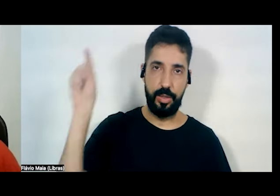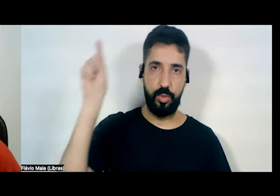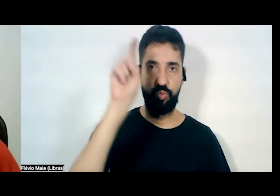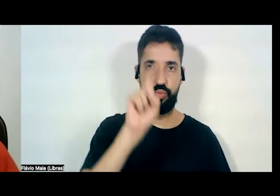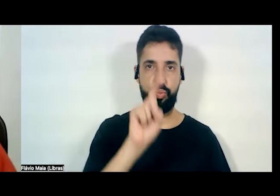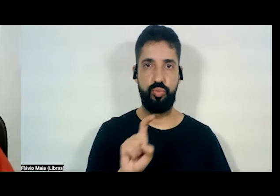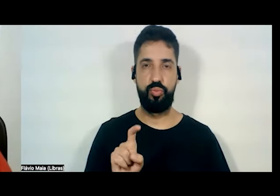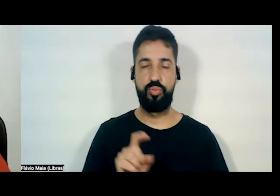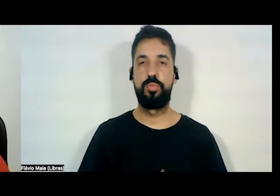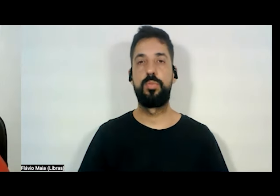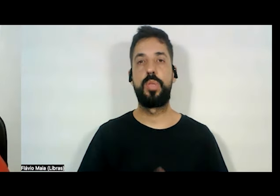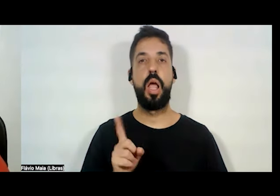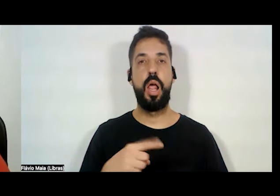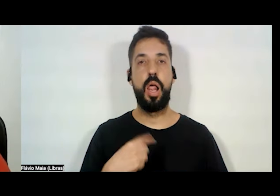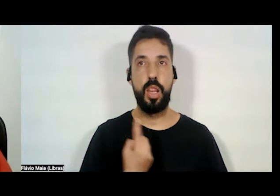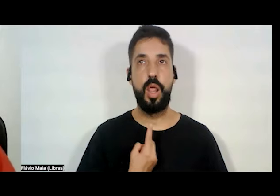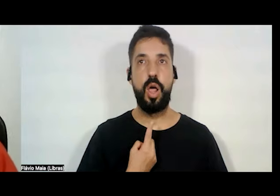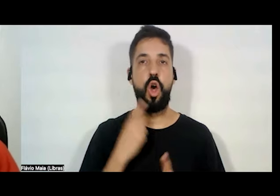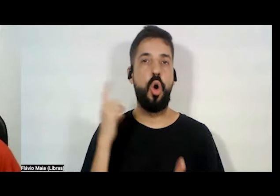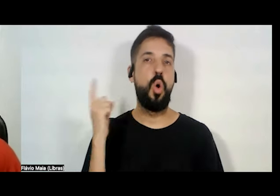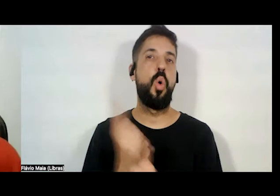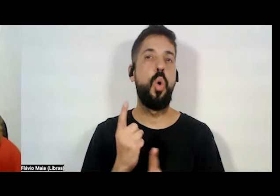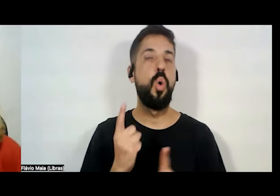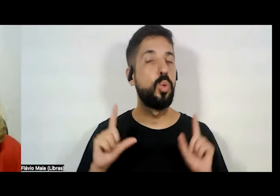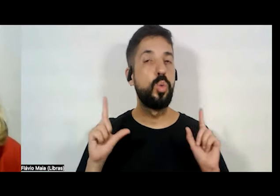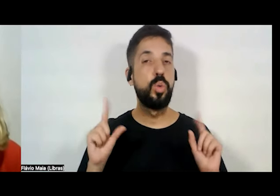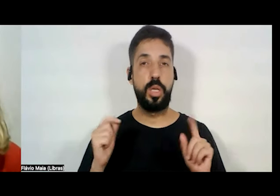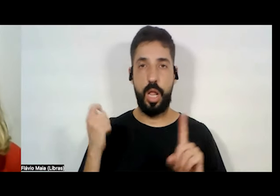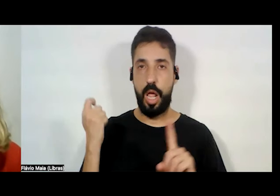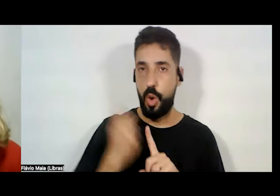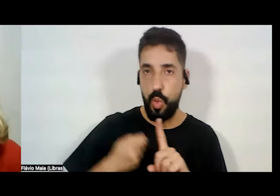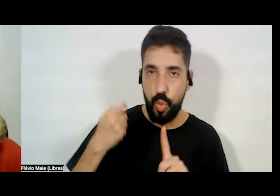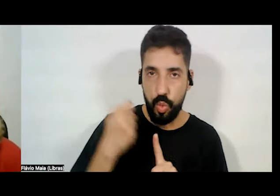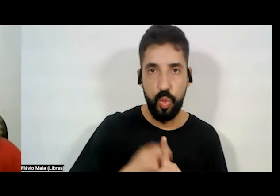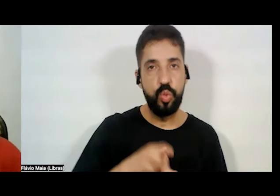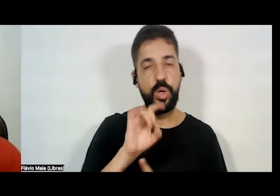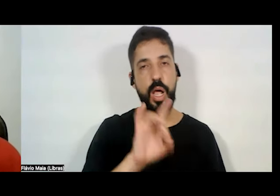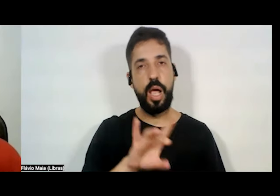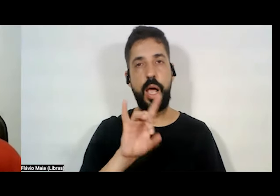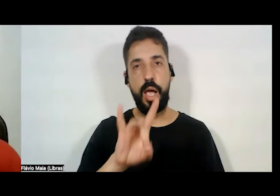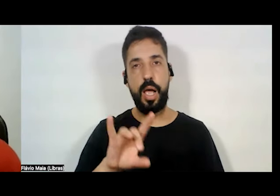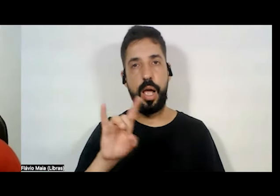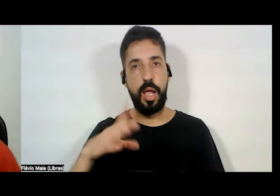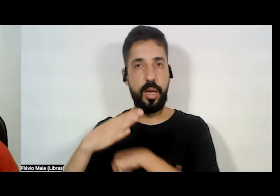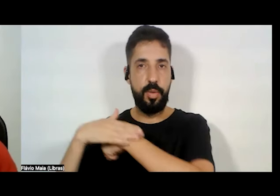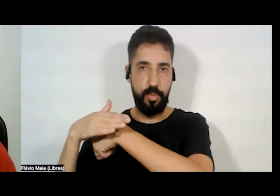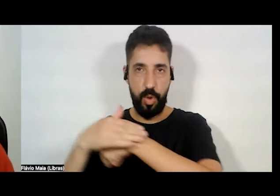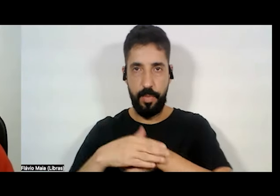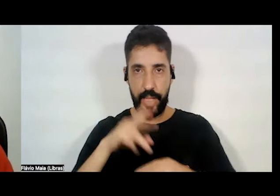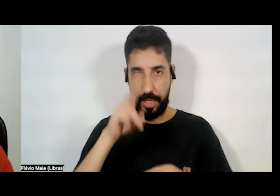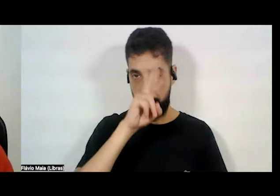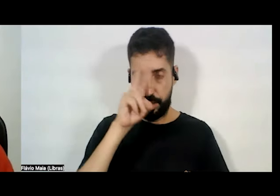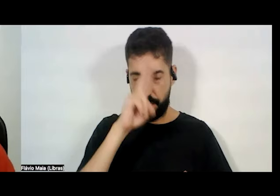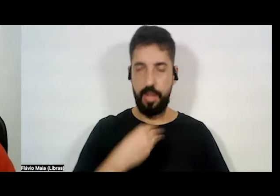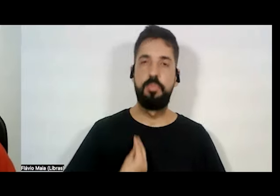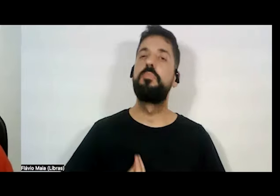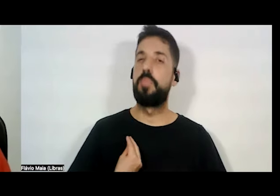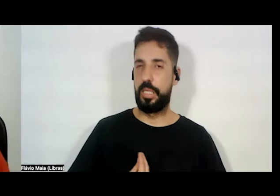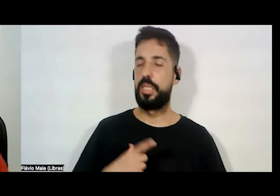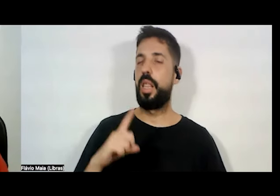Nós encontraremos, portanto, na luta de cada momento histórico a presença das mulheres,